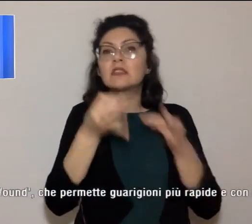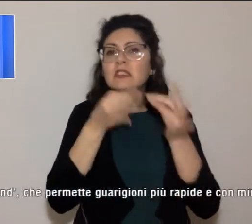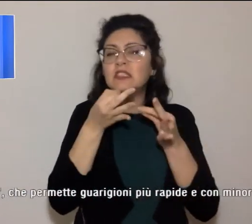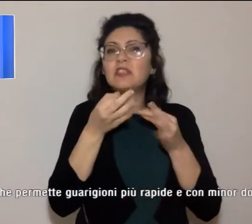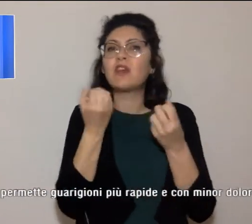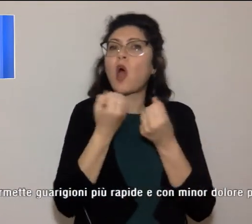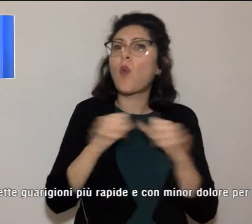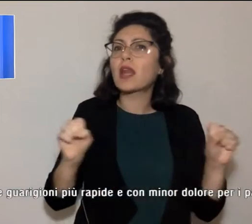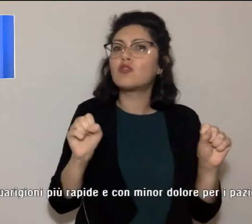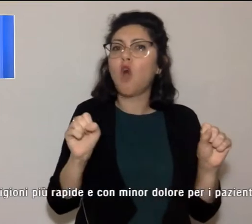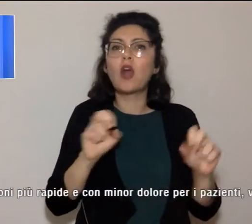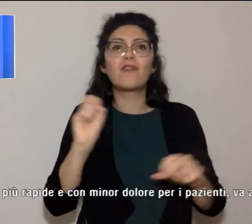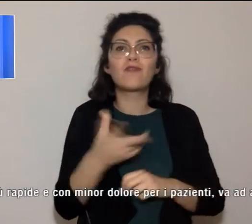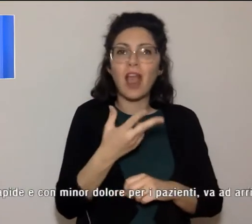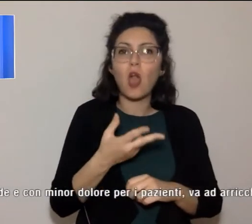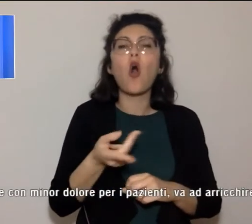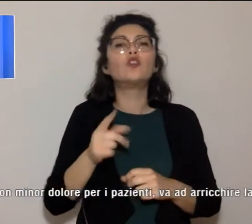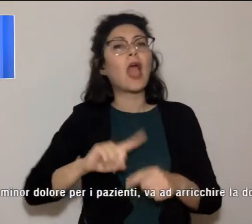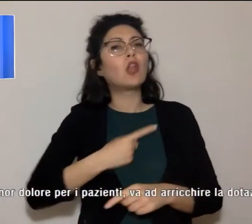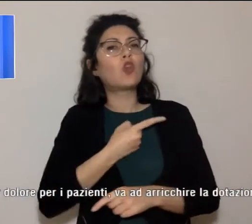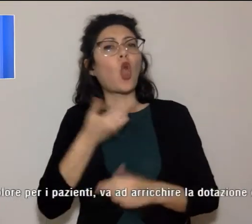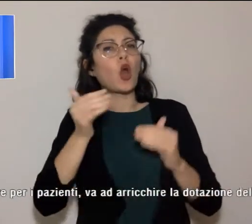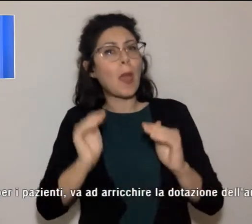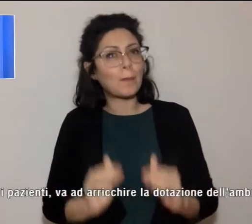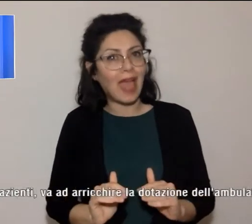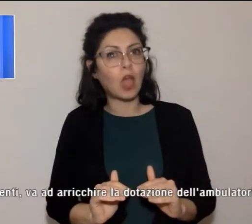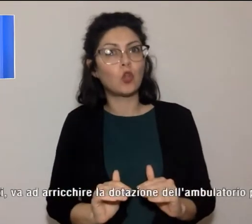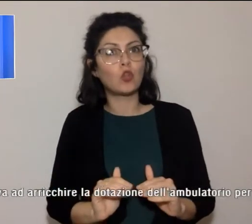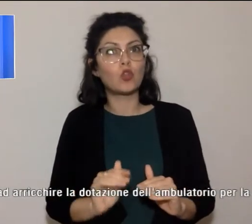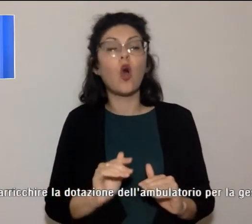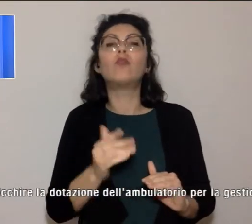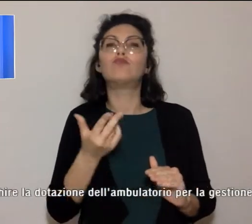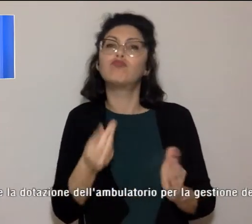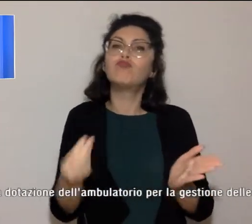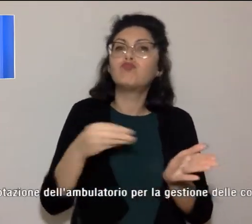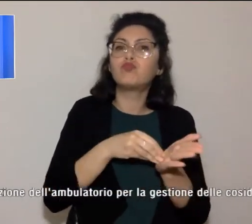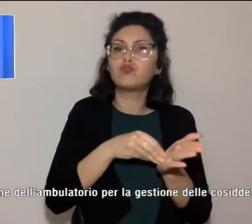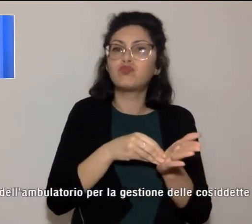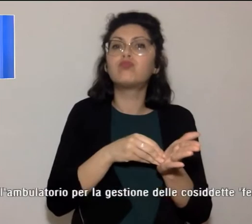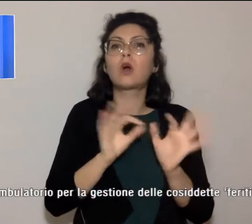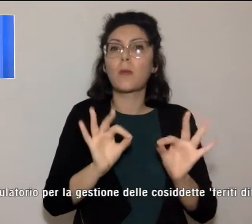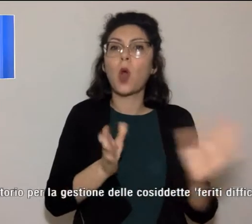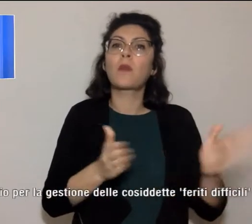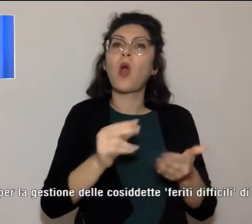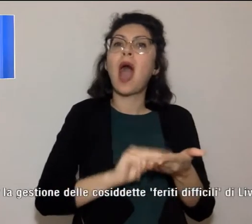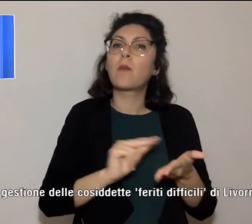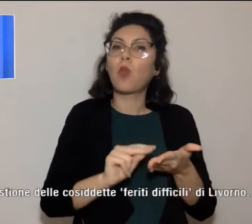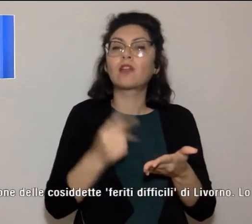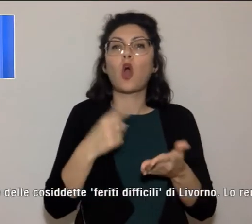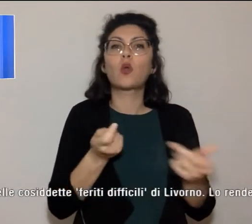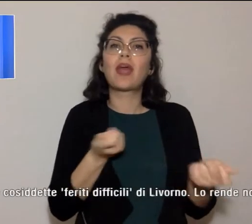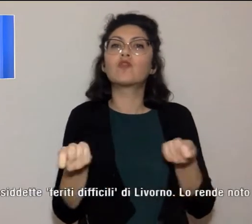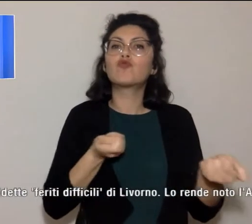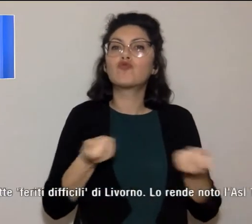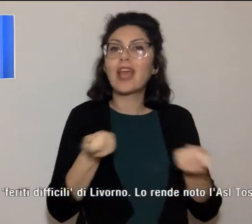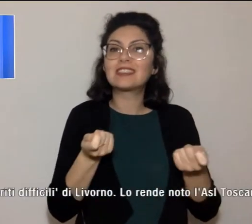dolore per i pazienti e arricchisce la dotazione dell'ambulatorio per la gestione delle cosiddette